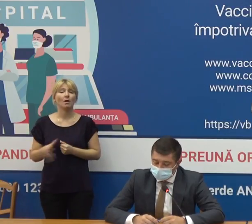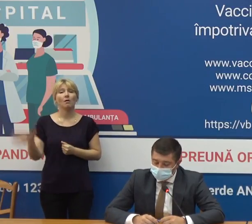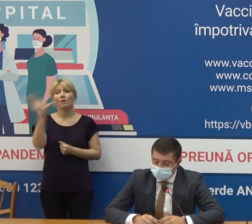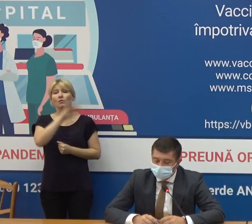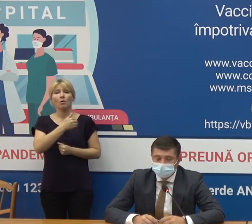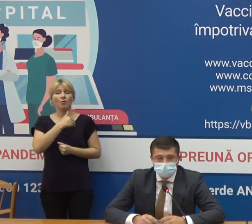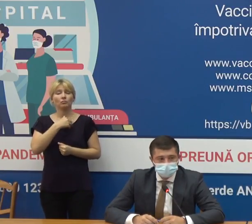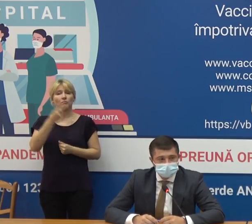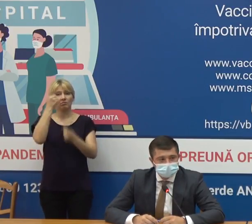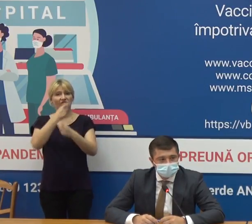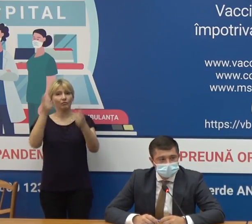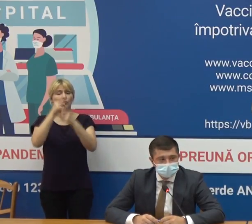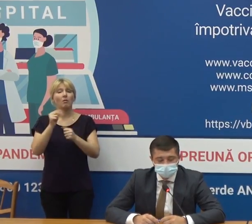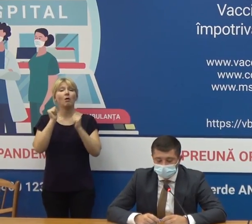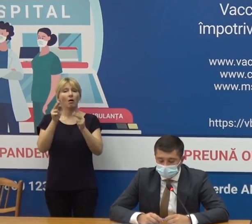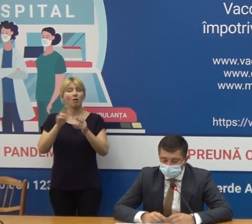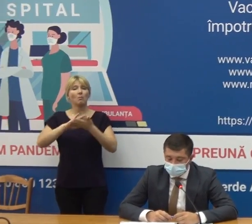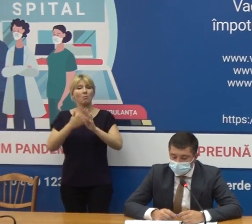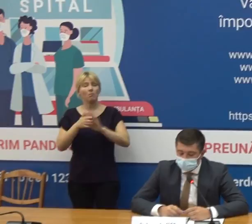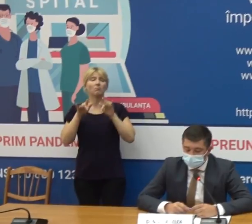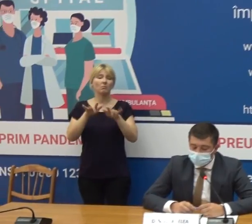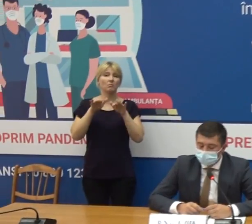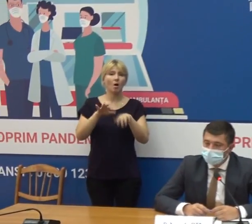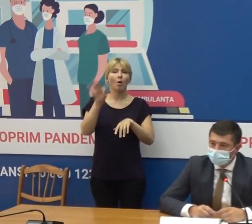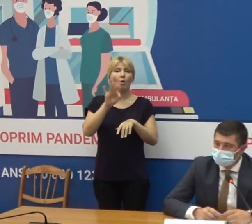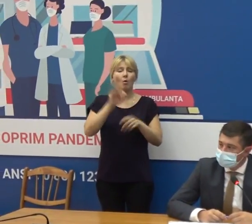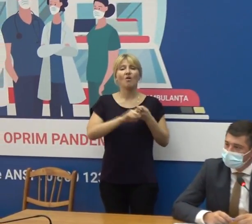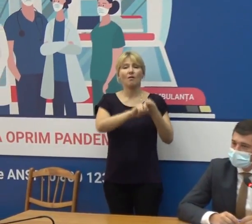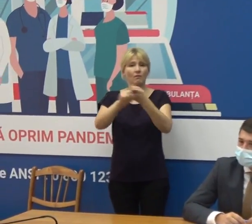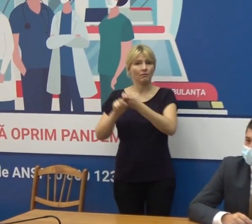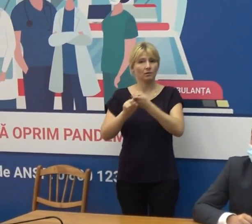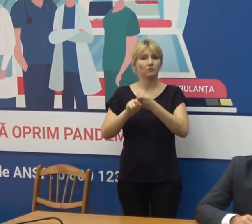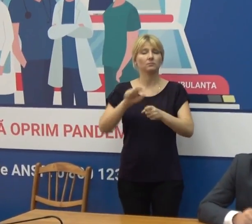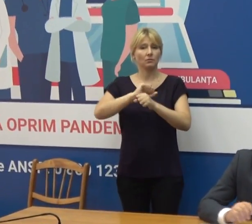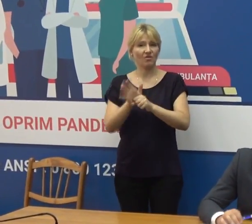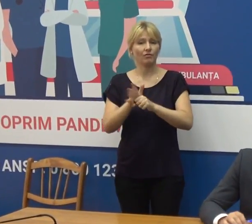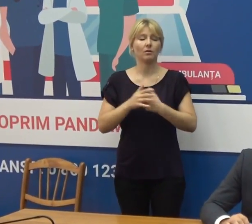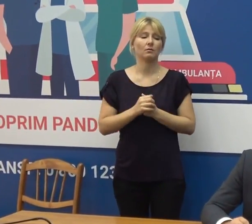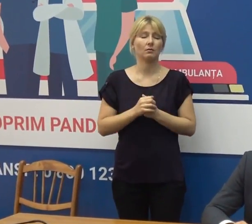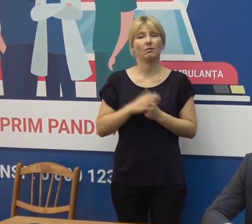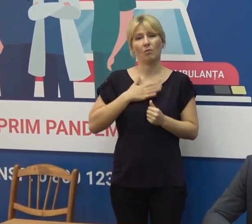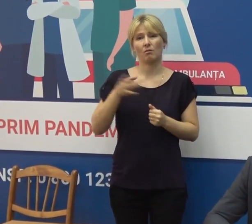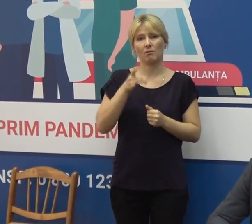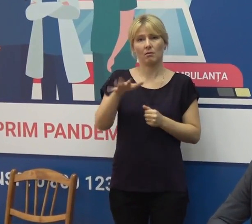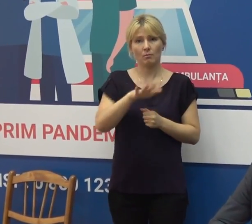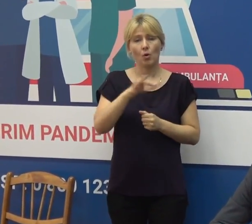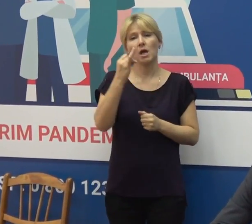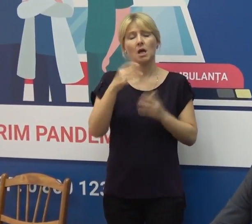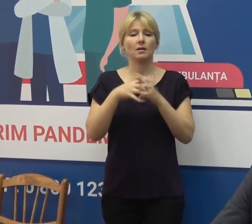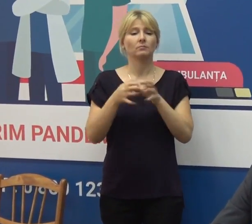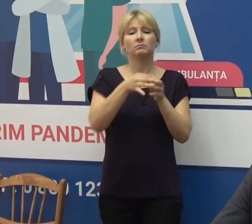subțint privind evoluția situației epidemiologice a infecției COVID-19 la nivel local și regional.